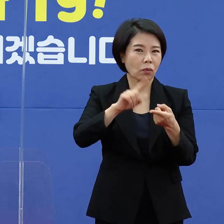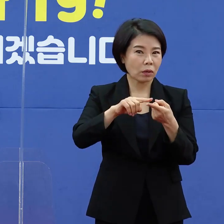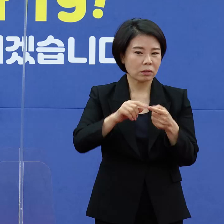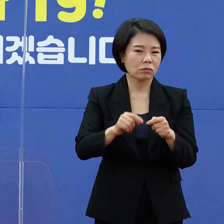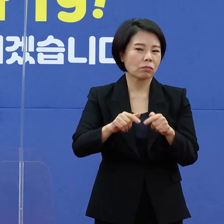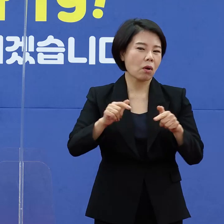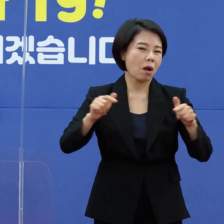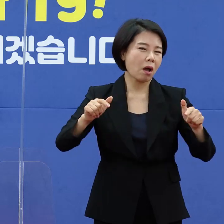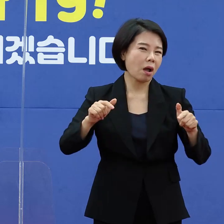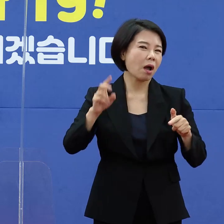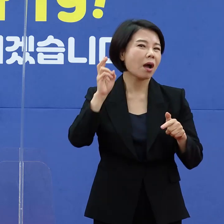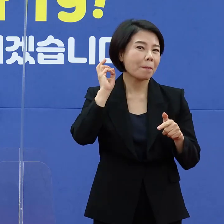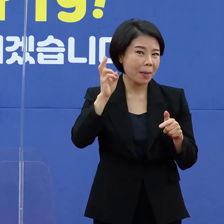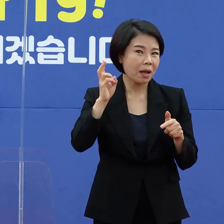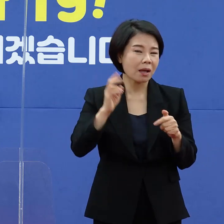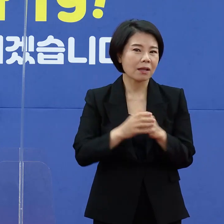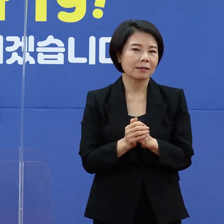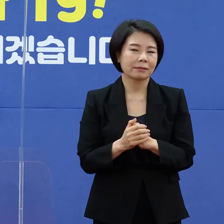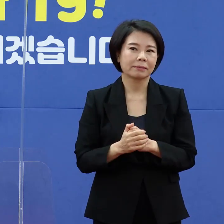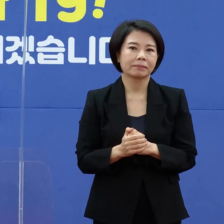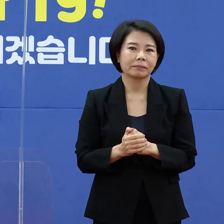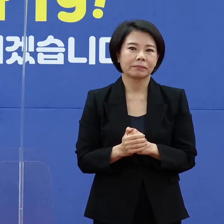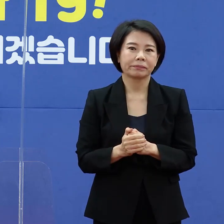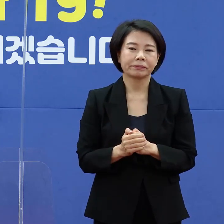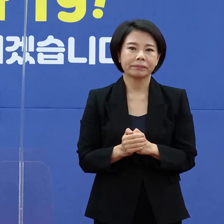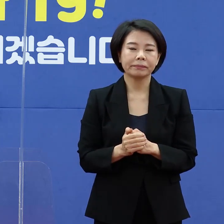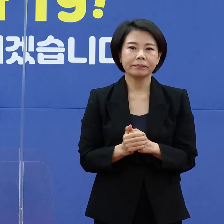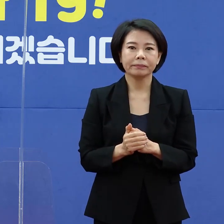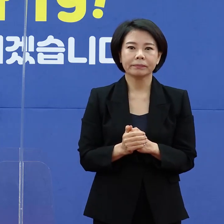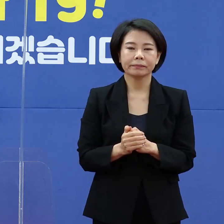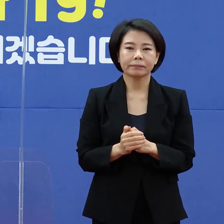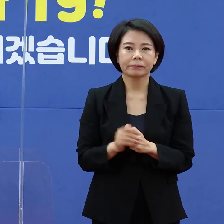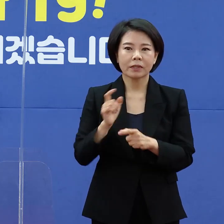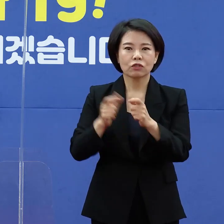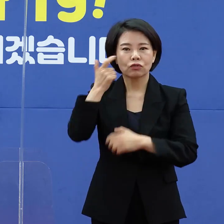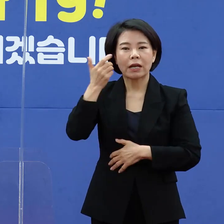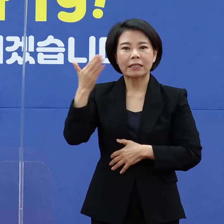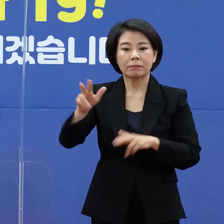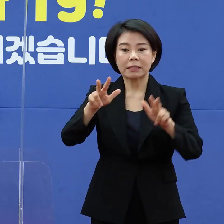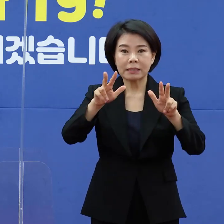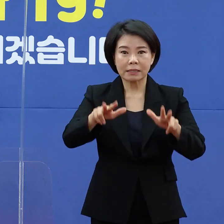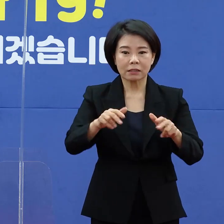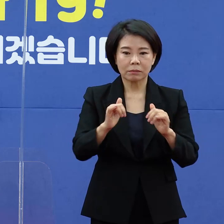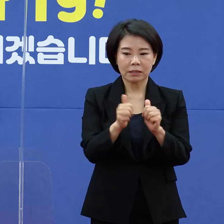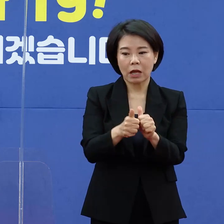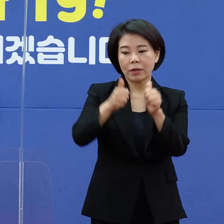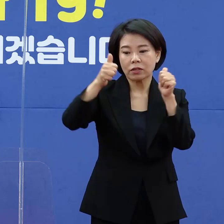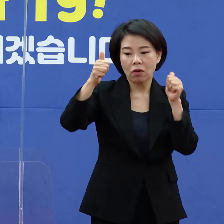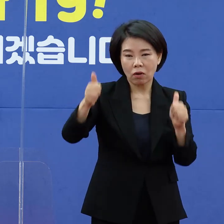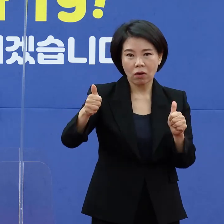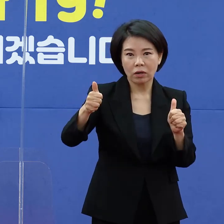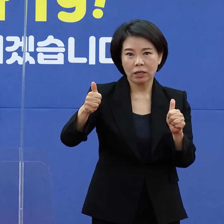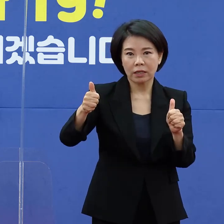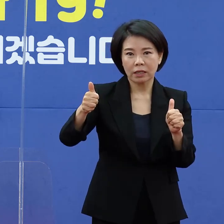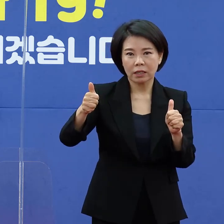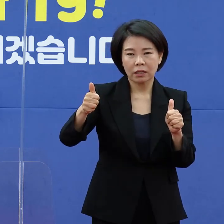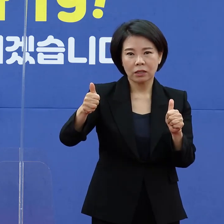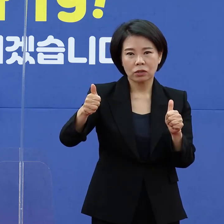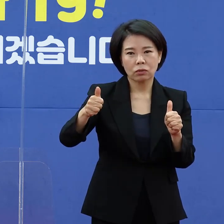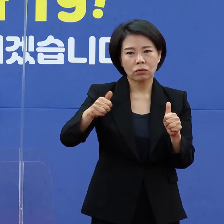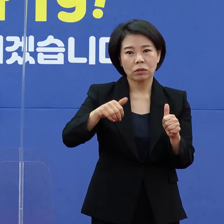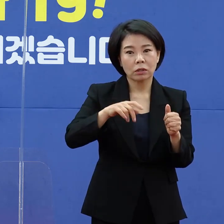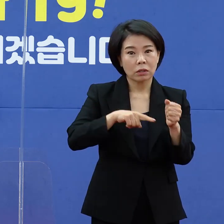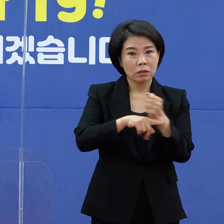저희가 대비하고 있다는 말씀을 드립니다. 추가 질문입니다. 현 단계의 사회적 거리두기가 유의미한지